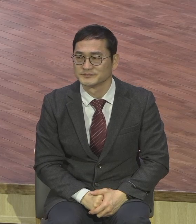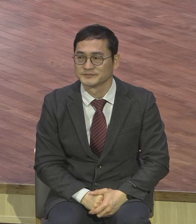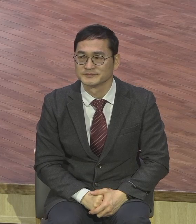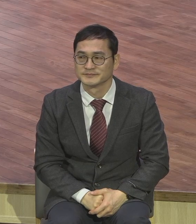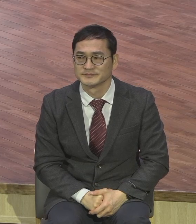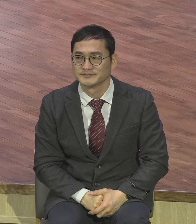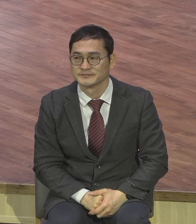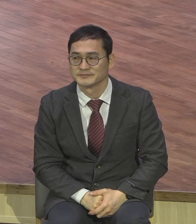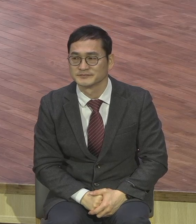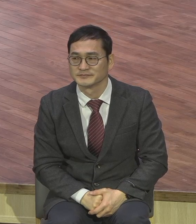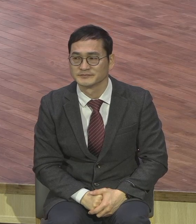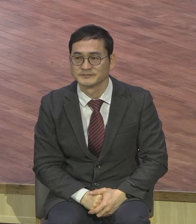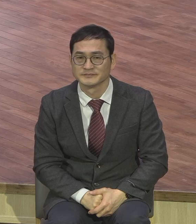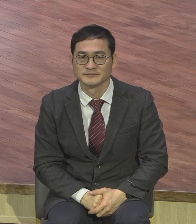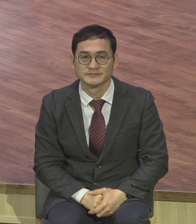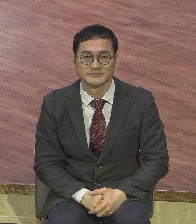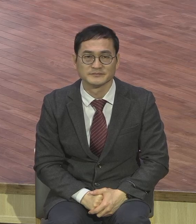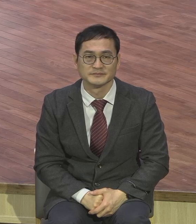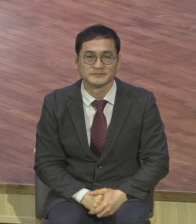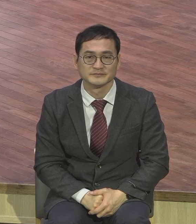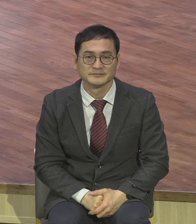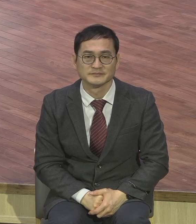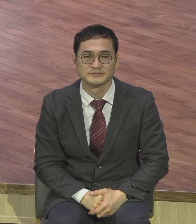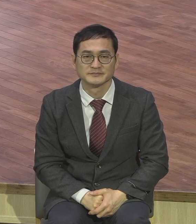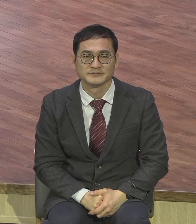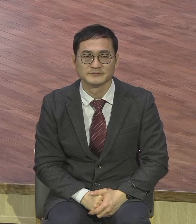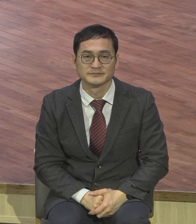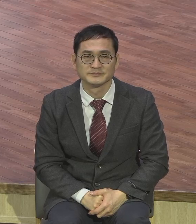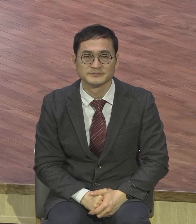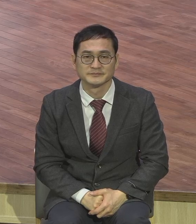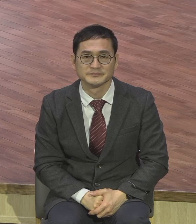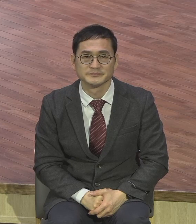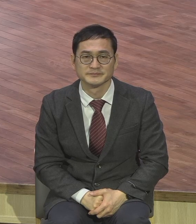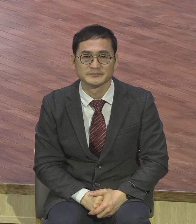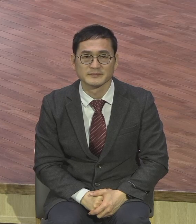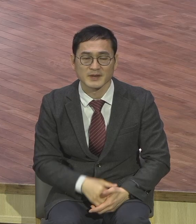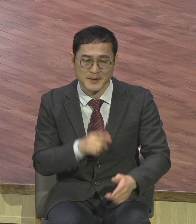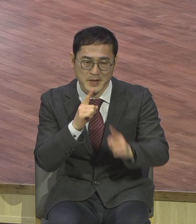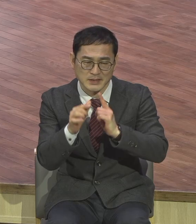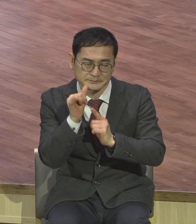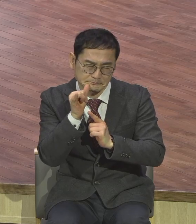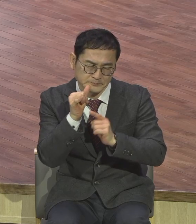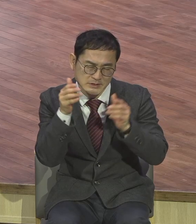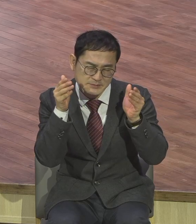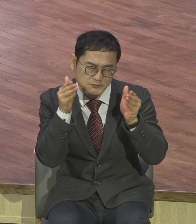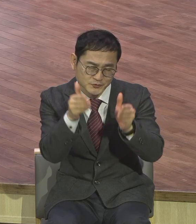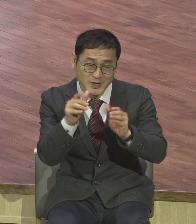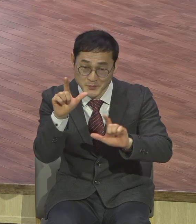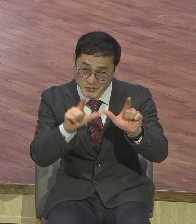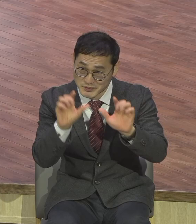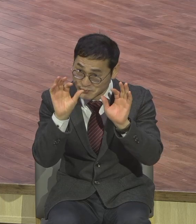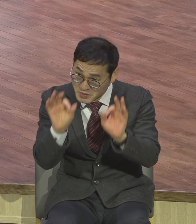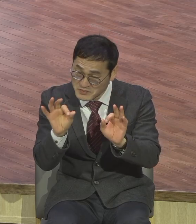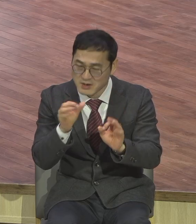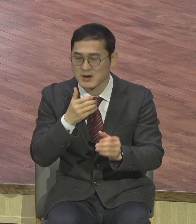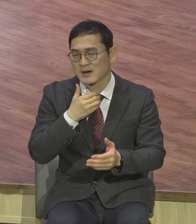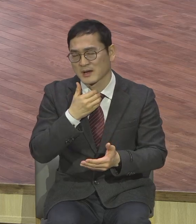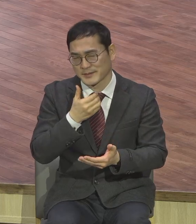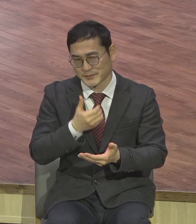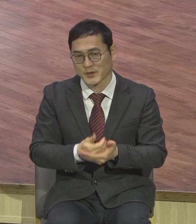정말 말씀을 놓치지 않으려고 집중하는 그 모습들에 감동을 제가 봤습니다 그만큼 예배를 사모하는